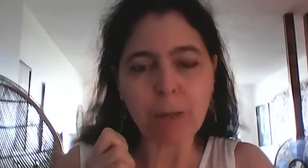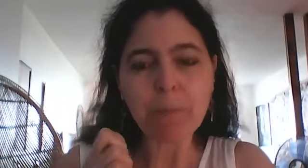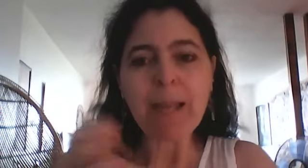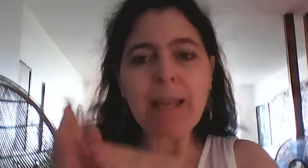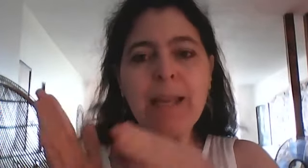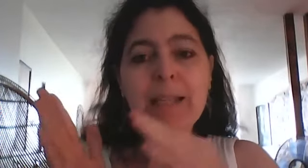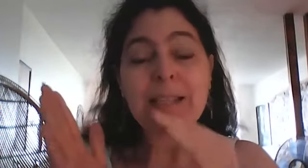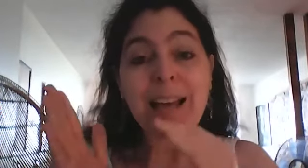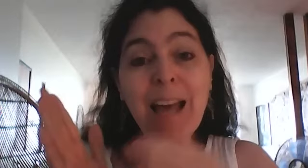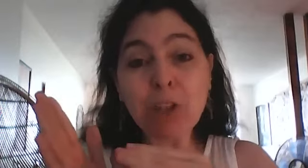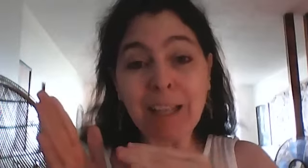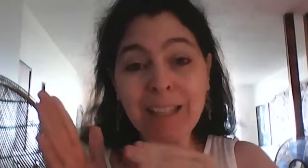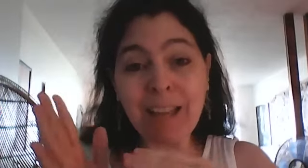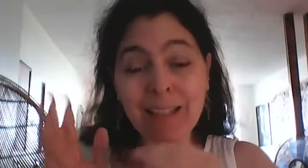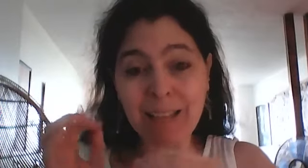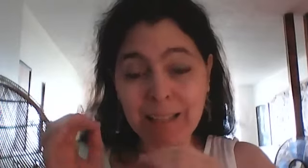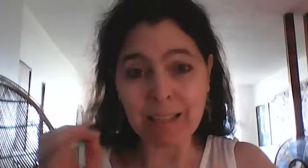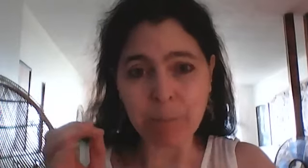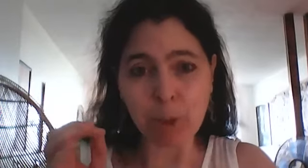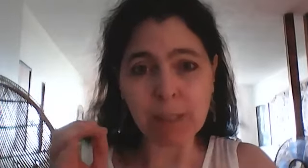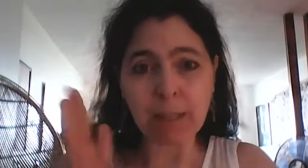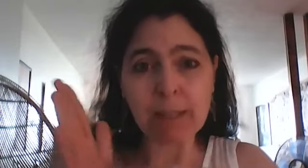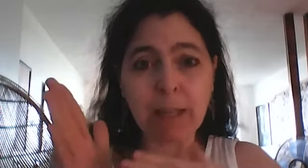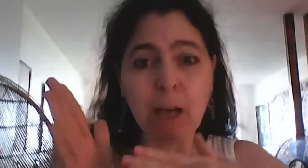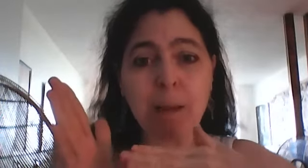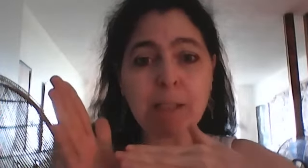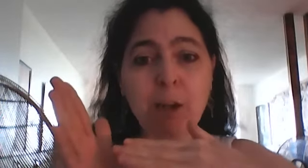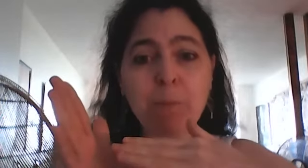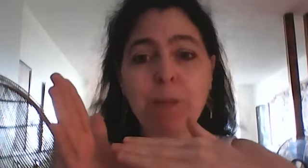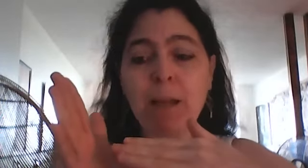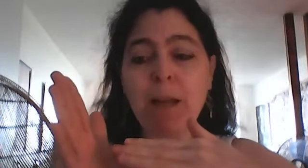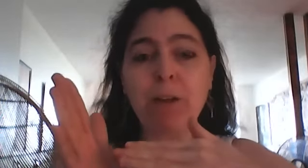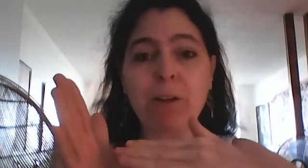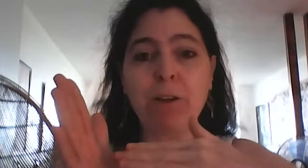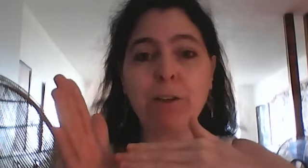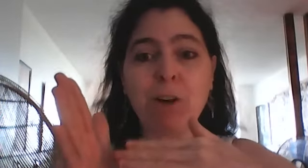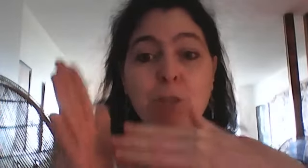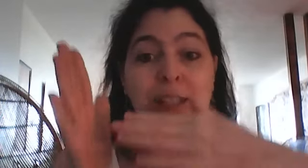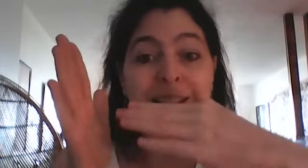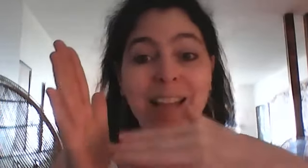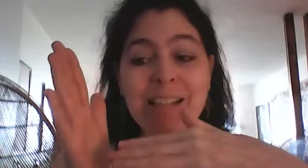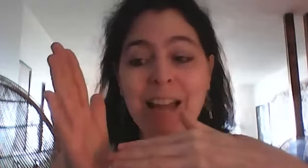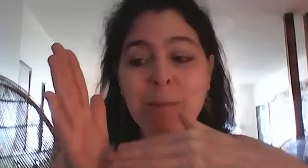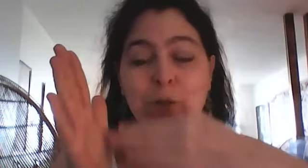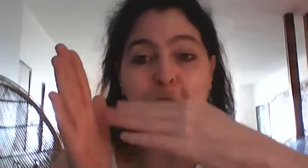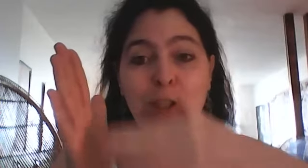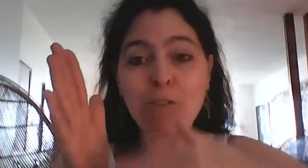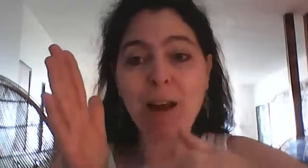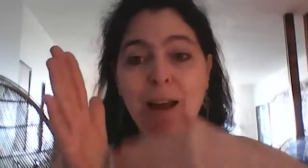et ça a l'air de rien rien rien de cette petite technique là parce que comme je dis c'est très simple de juste faire